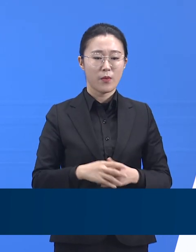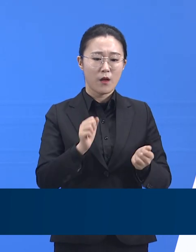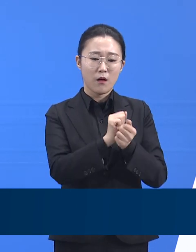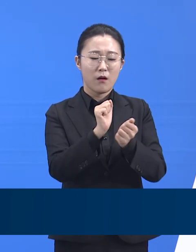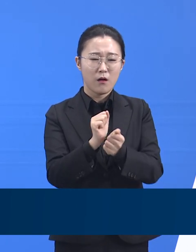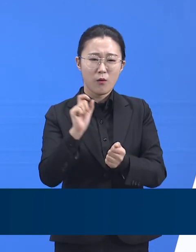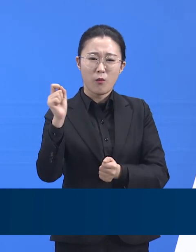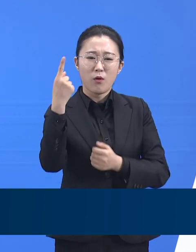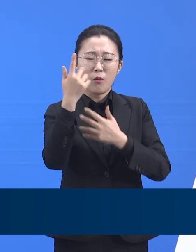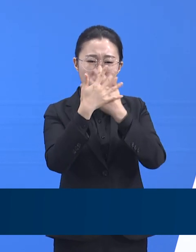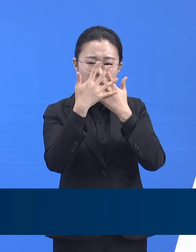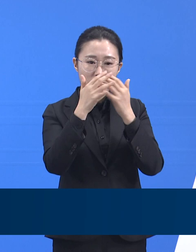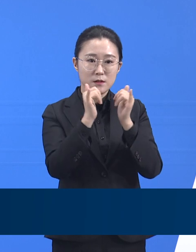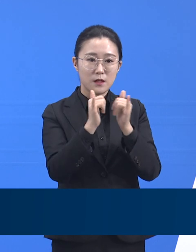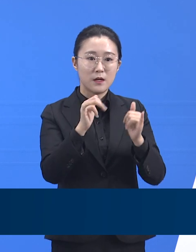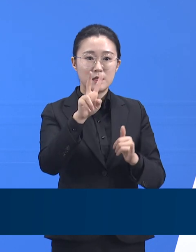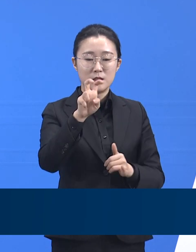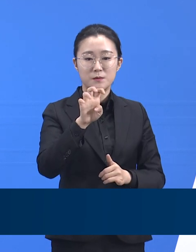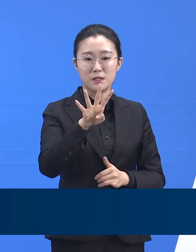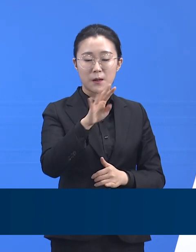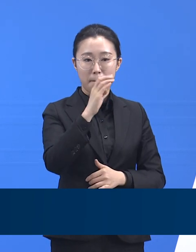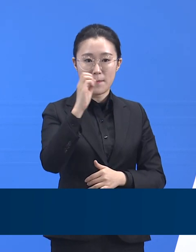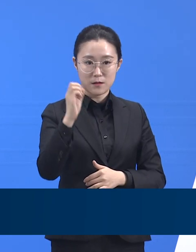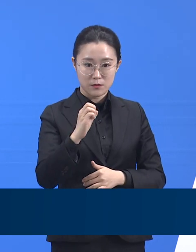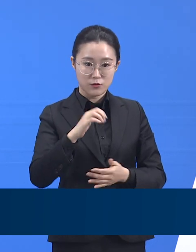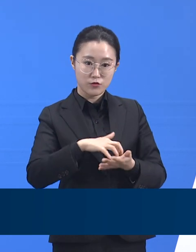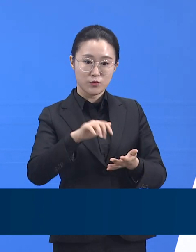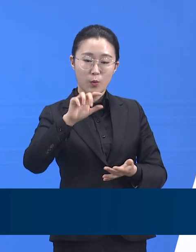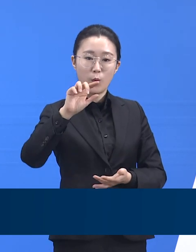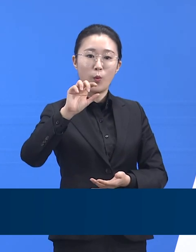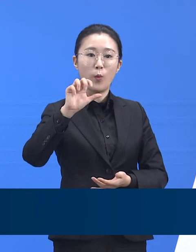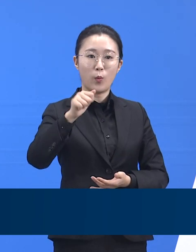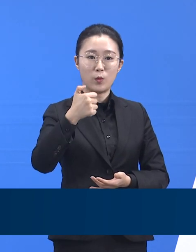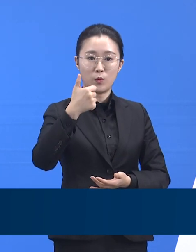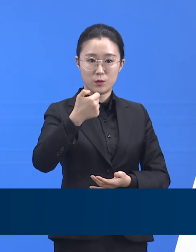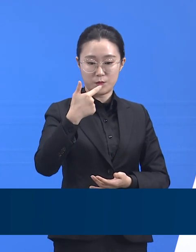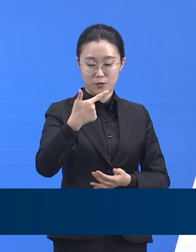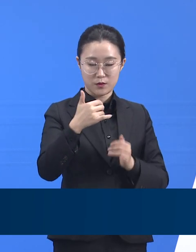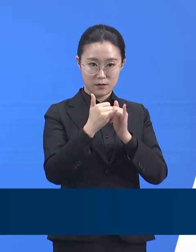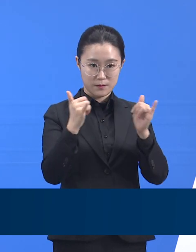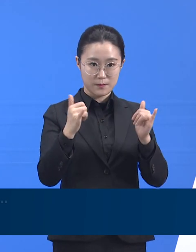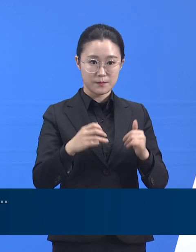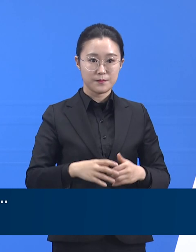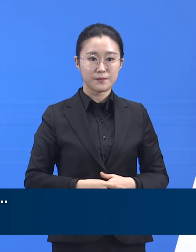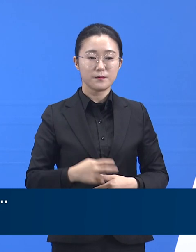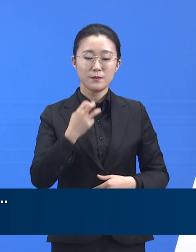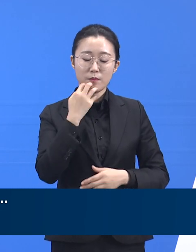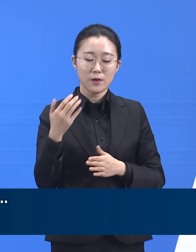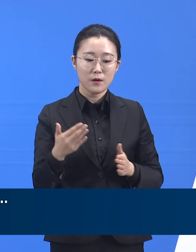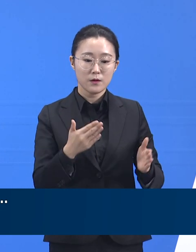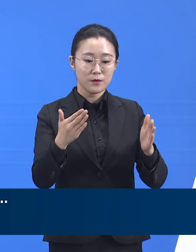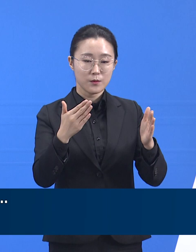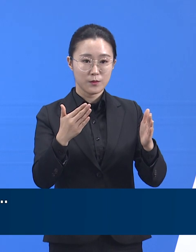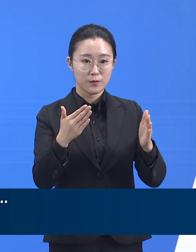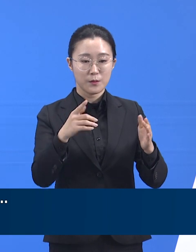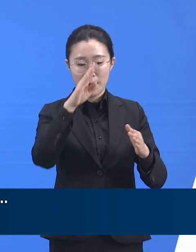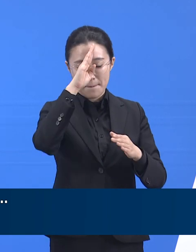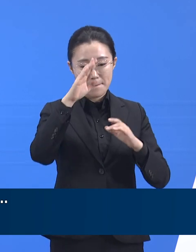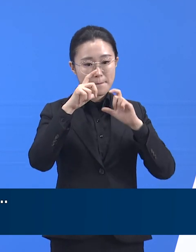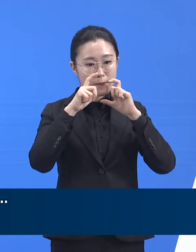확진자는 24.5%인 56명입니다. 도내 주요 확진 상황에 대해 말씀드리겠습니다.